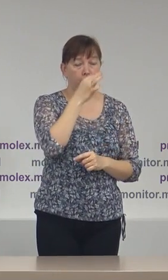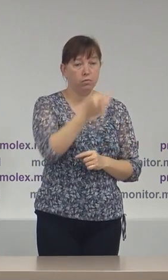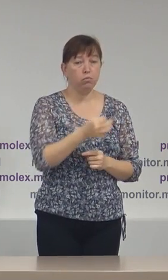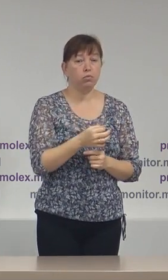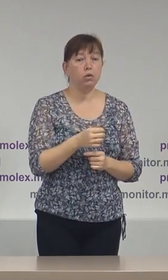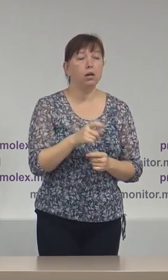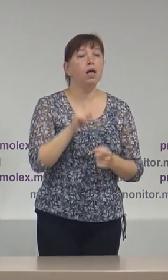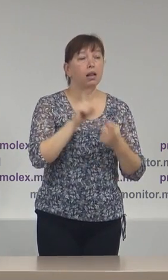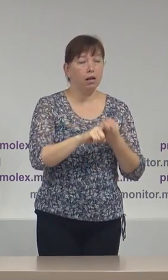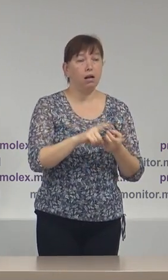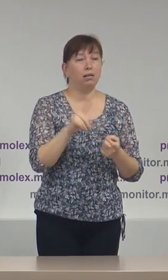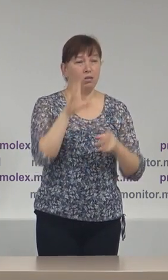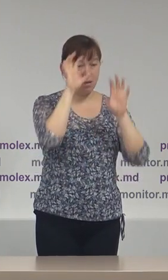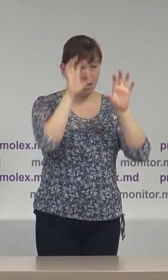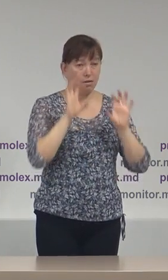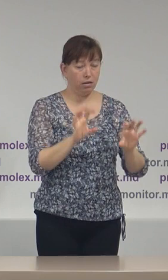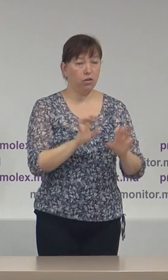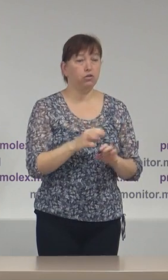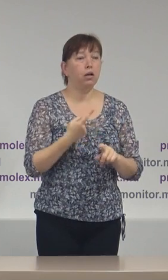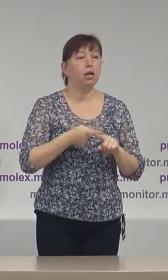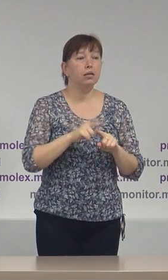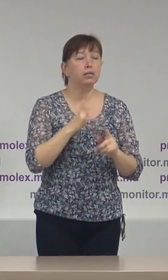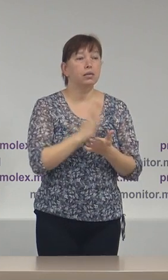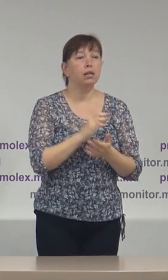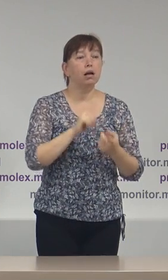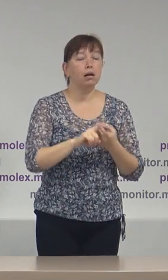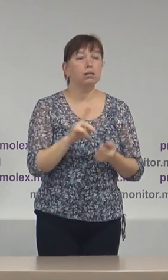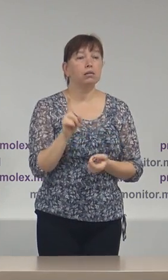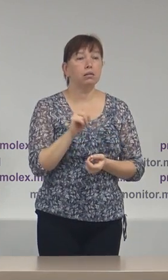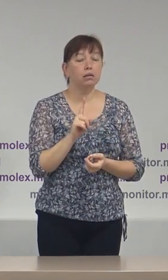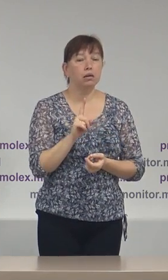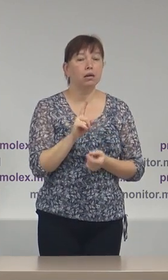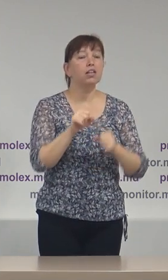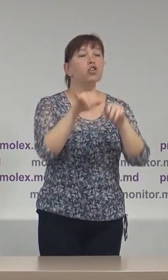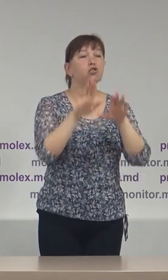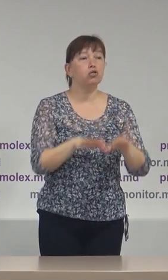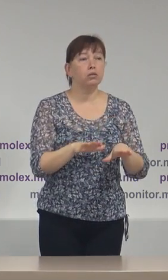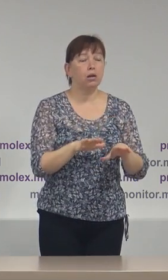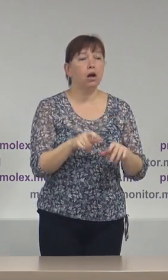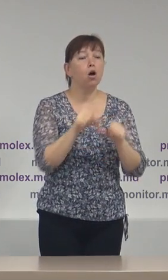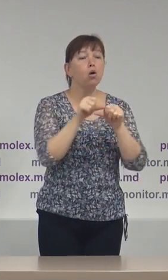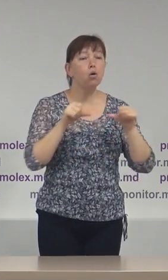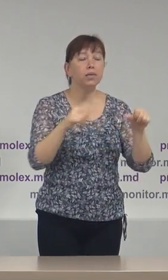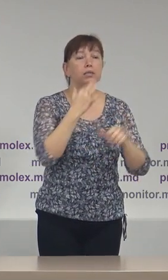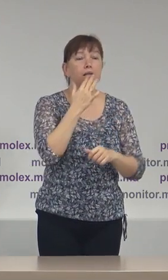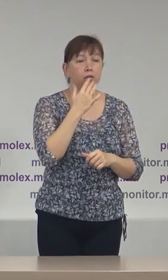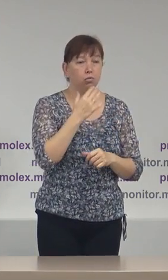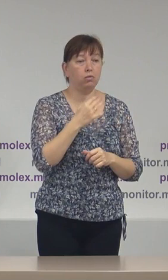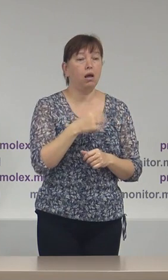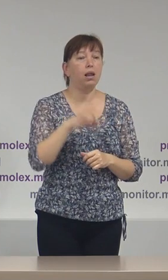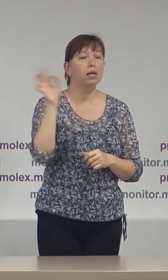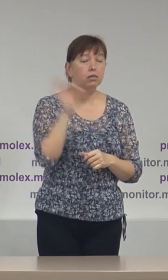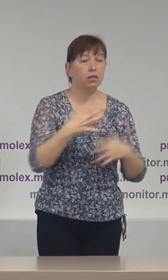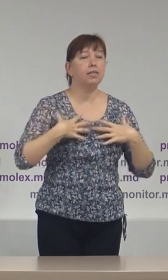legat de cadrul legal, ține de decizia Comisiei Naționale Extraordinară de